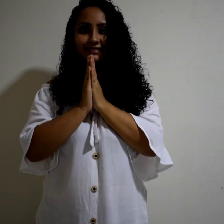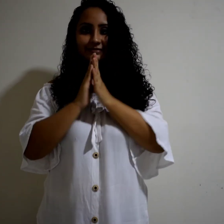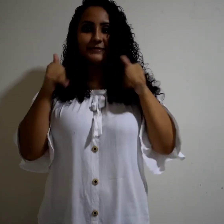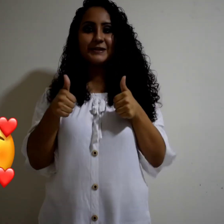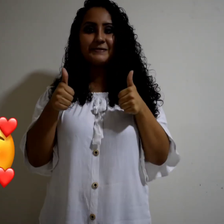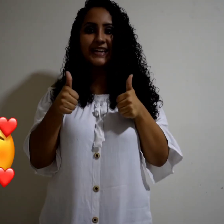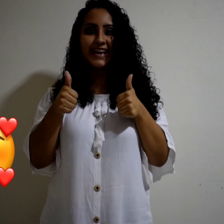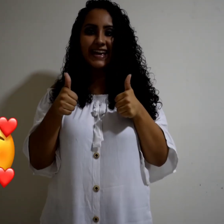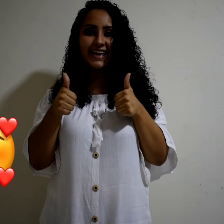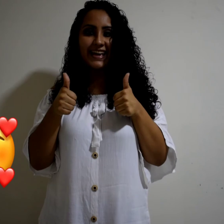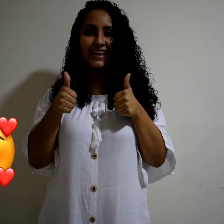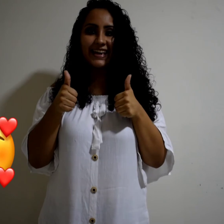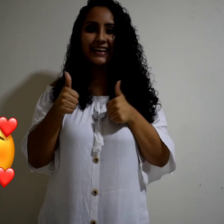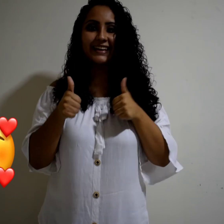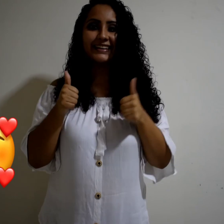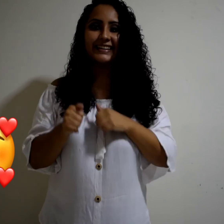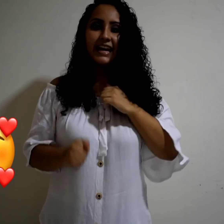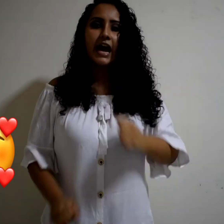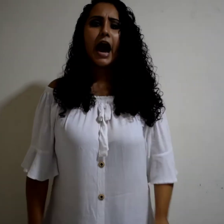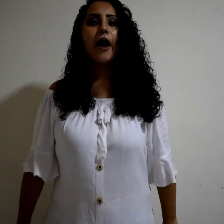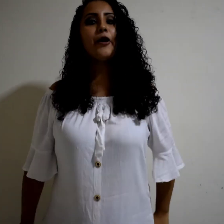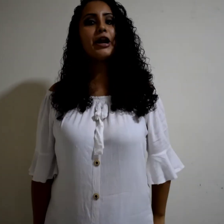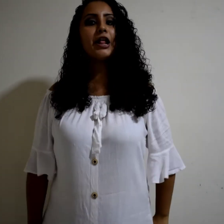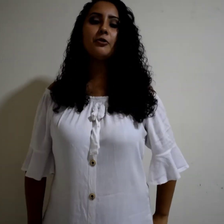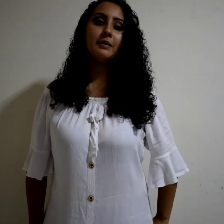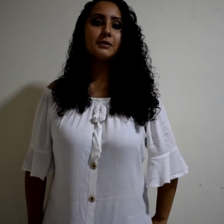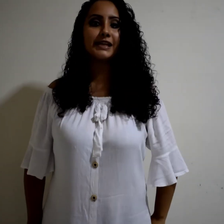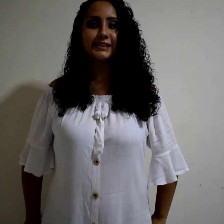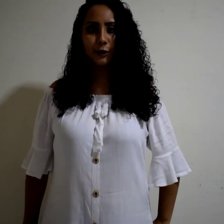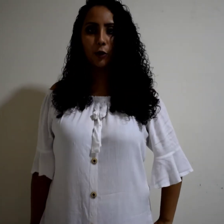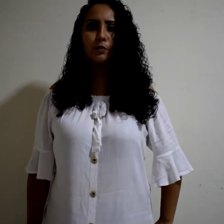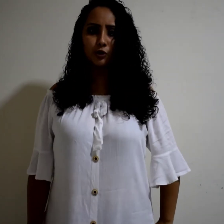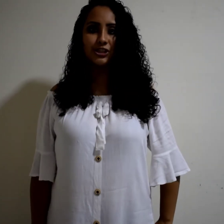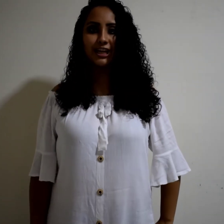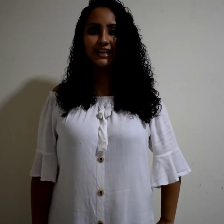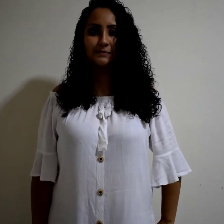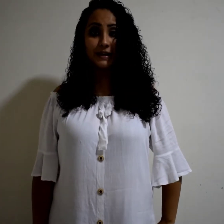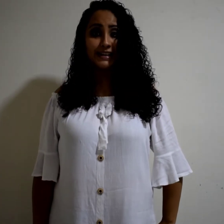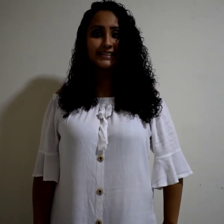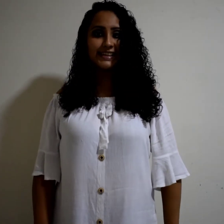¡Muy bien! Ahora lo vamos a hacer con música, ¿les parece? hacer? Sí.